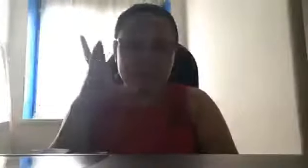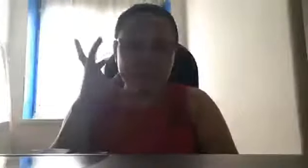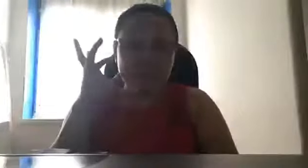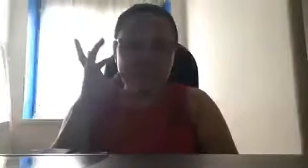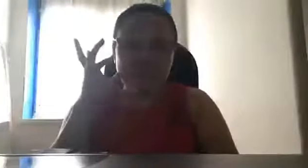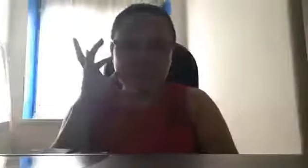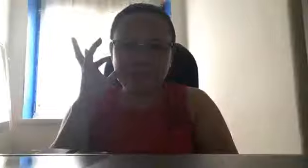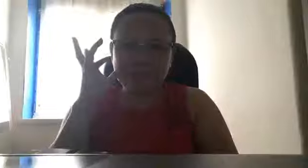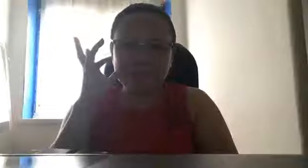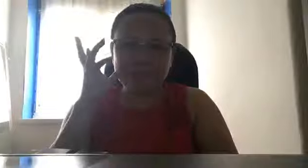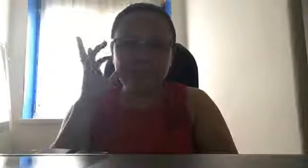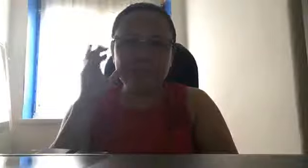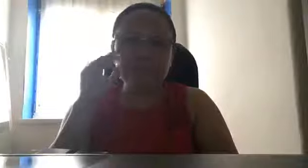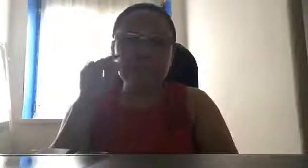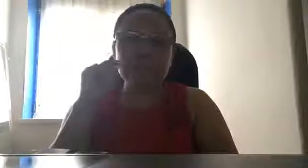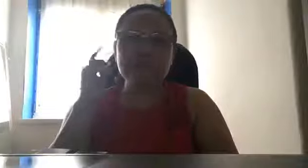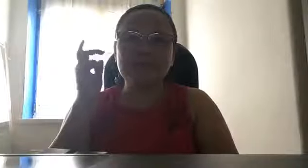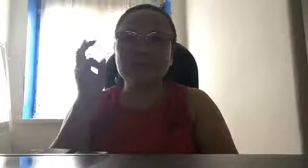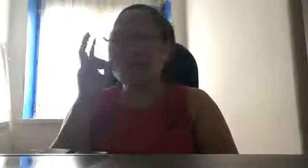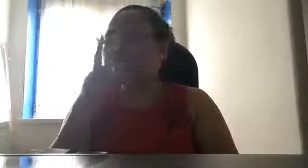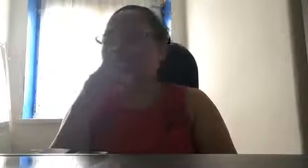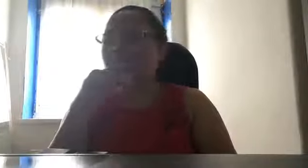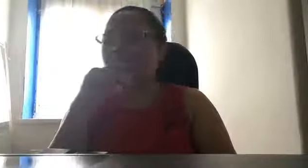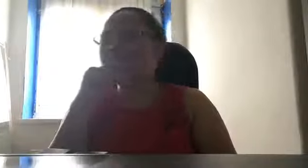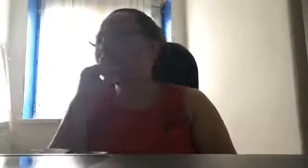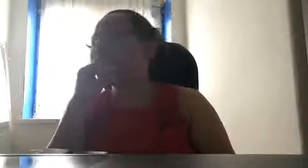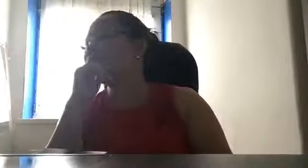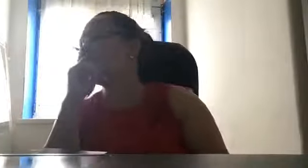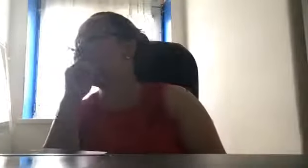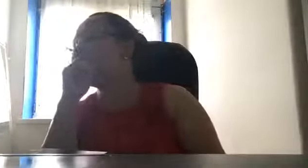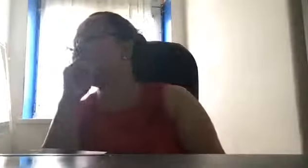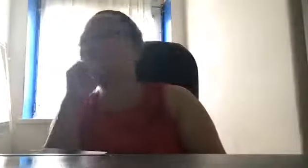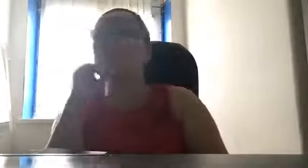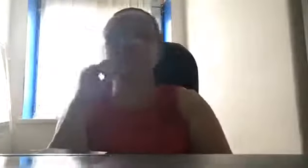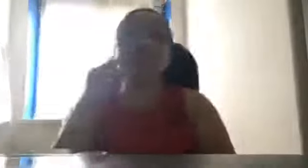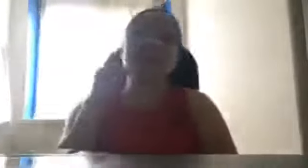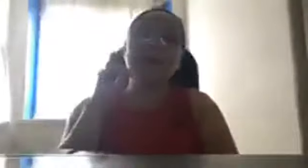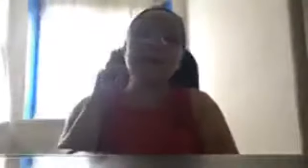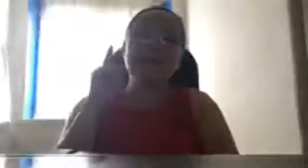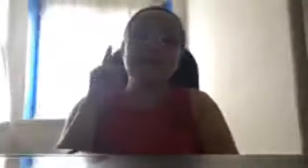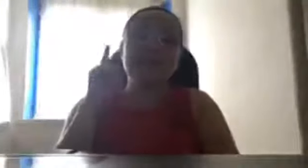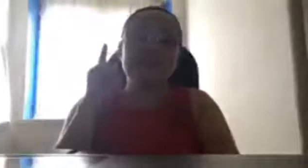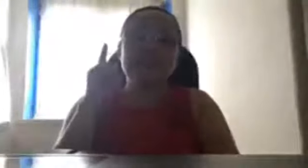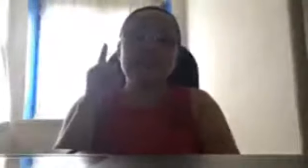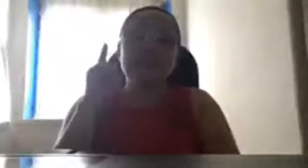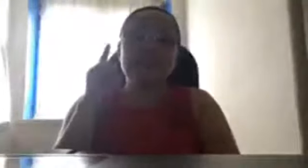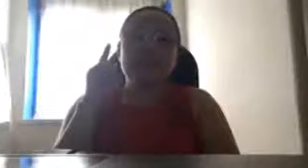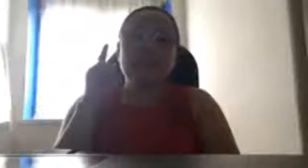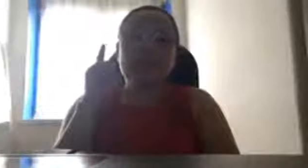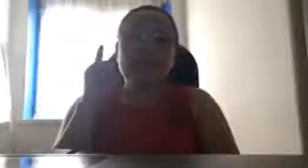video ko pong ito. So, tatalakayin ko po sa video ko ay, ah,